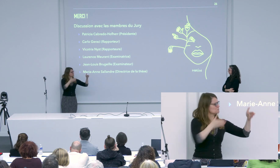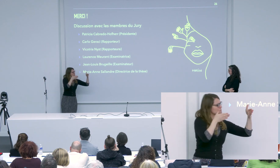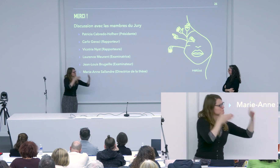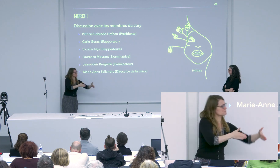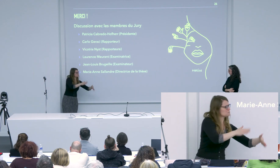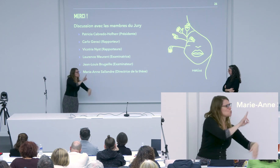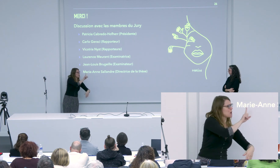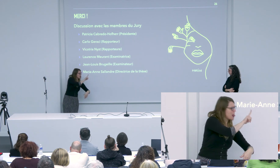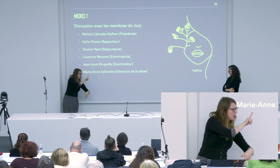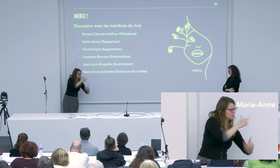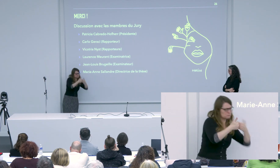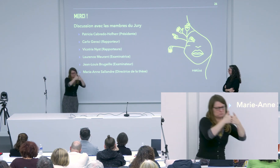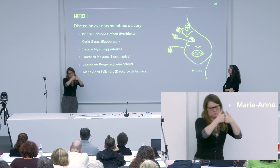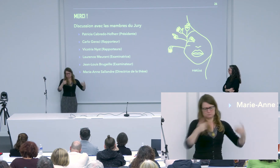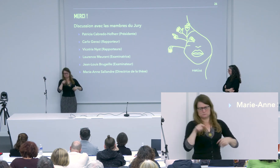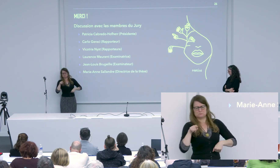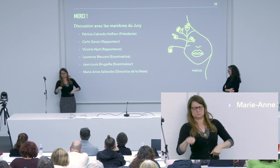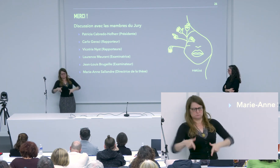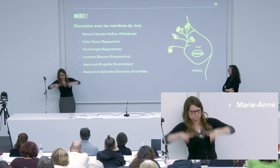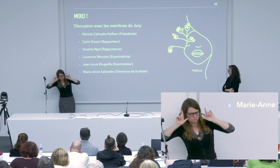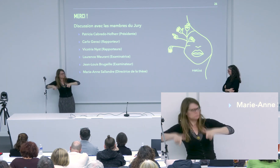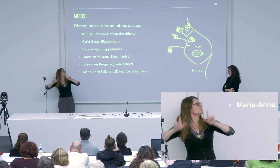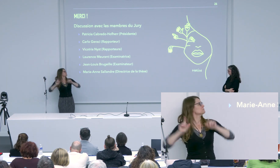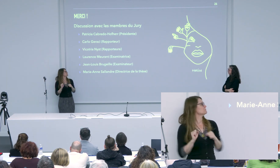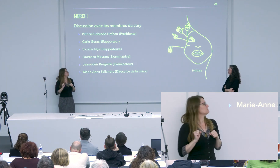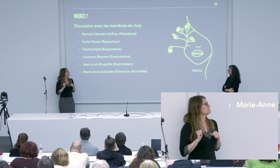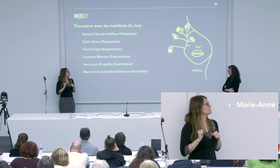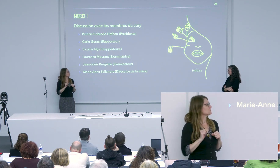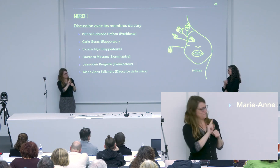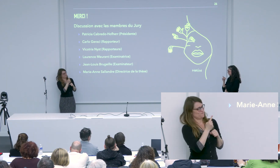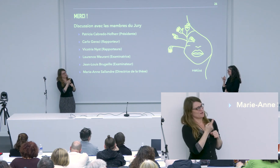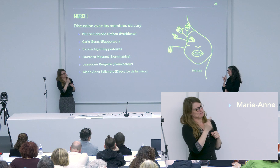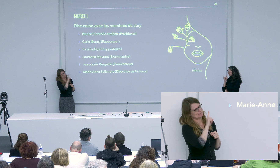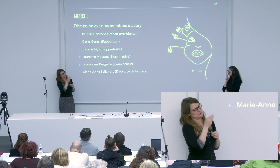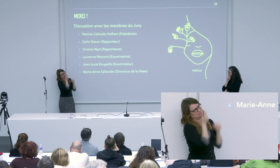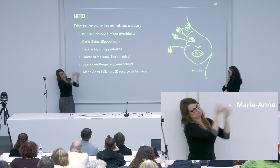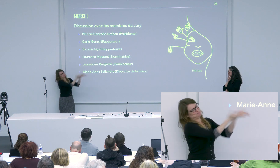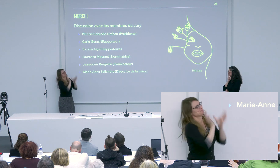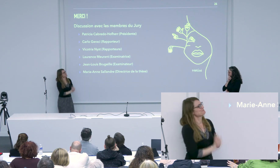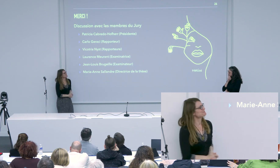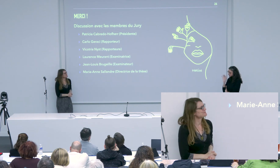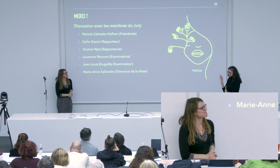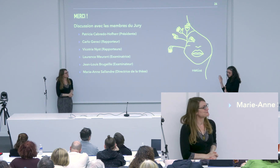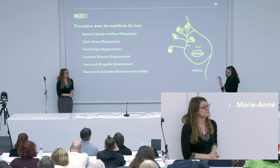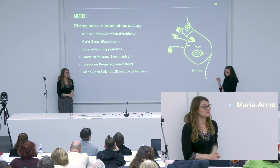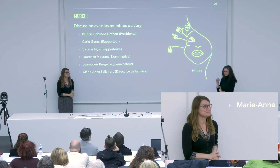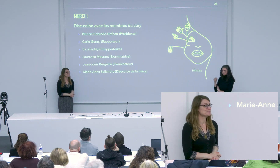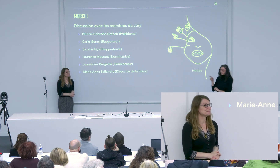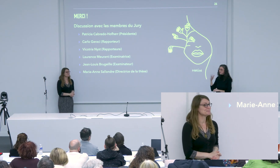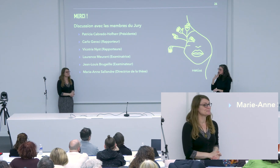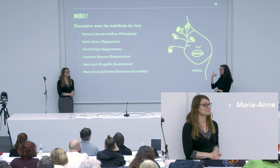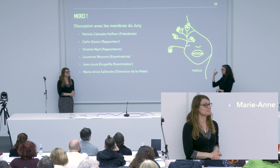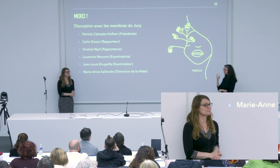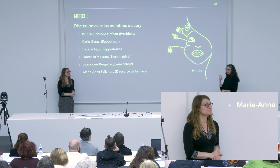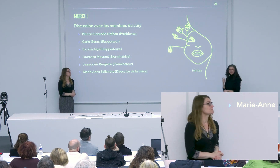Est-ce que tu avais des critères très clairs pour dire ça, c'est une UL, ça, c'est une UT ? Voilà. C'est ma première question pour toi.